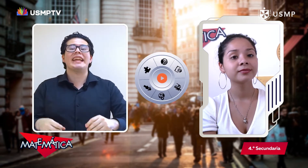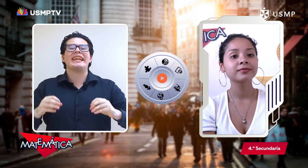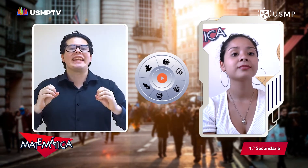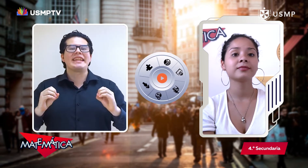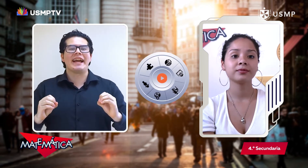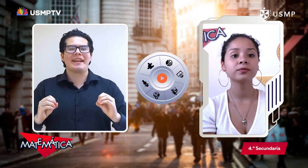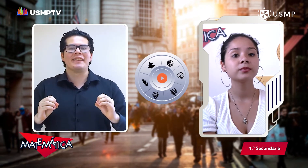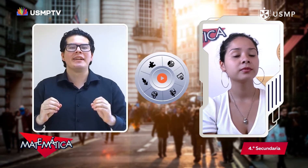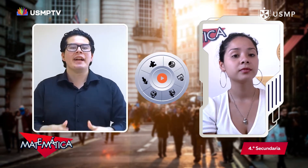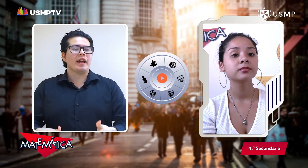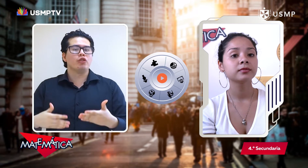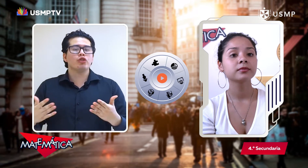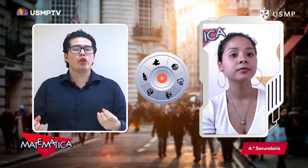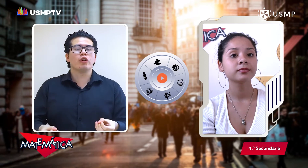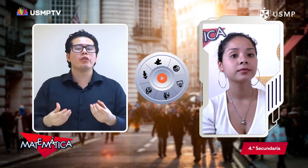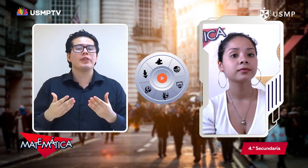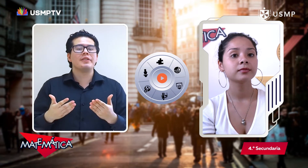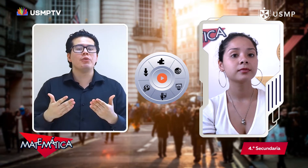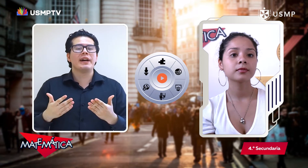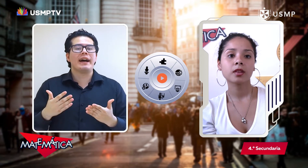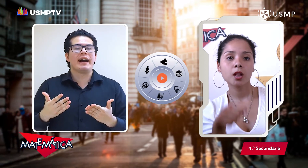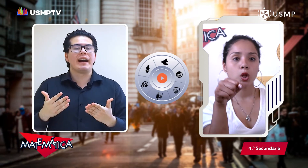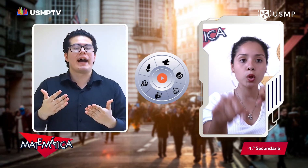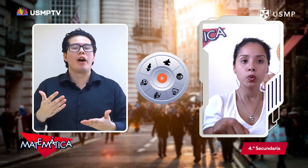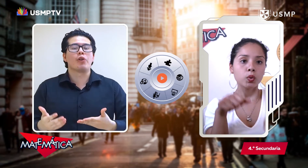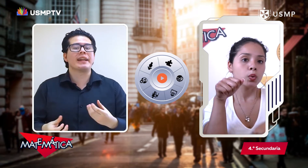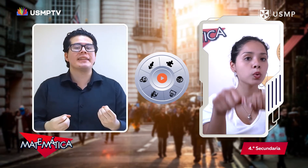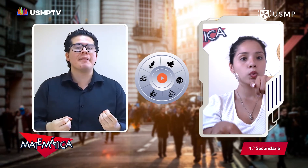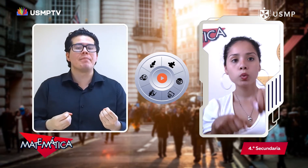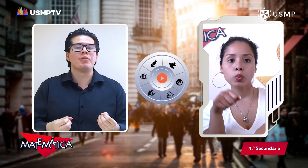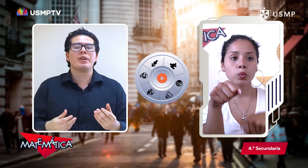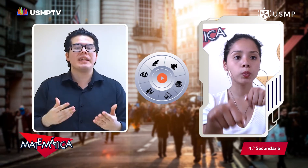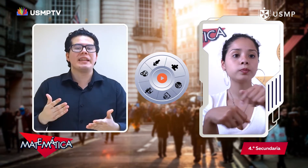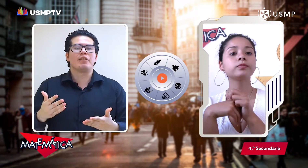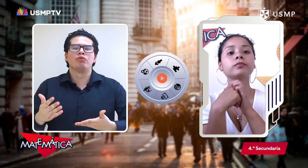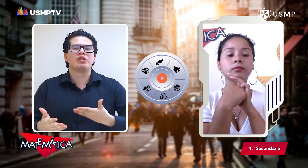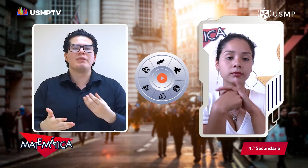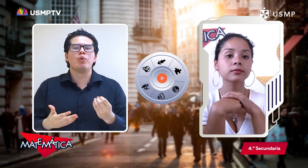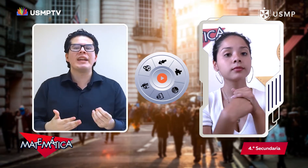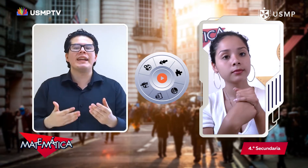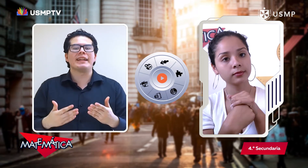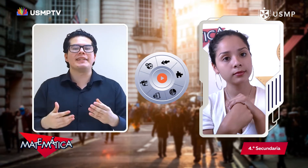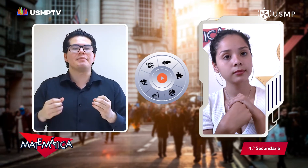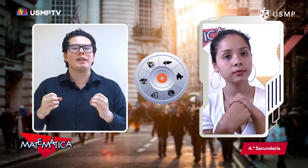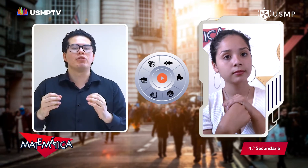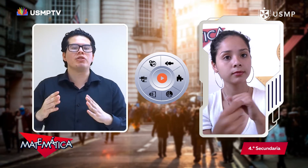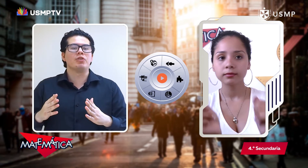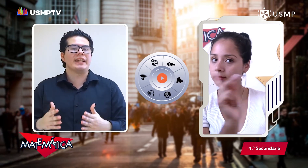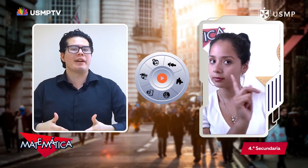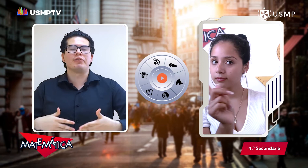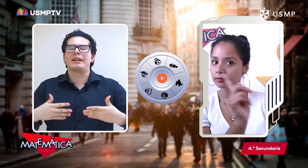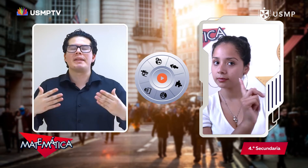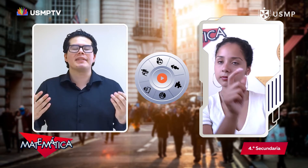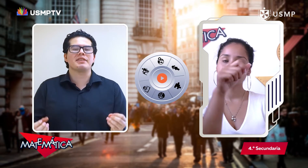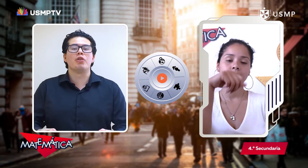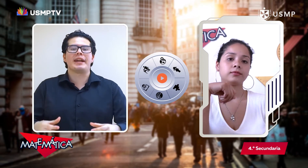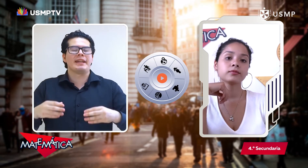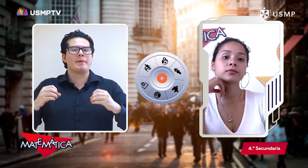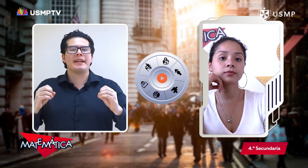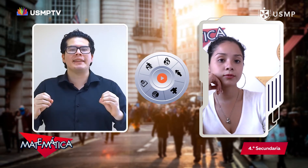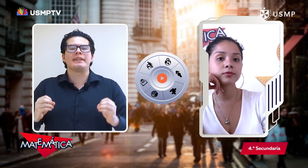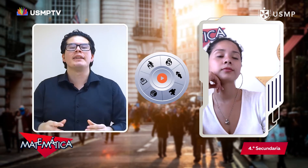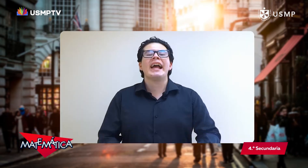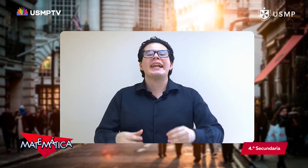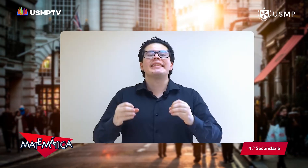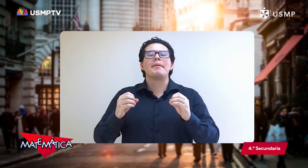transporte genial No solo nos ayuda a ahorrar tiempo y contribuir a la disminución de la contaminación